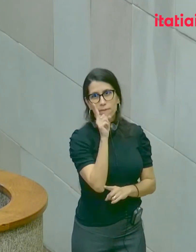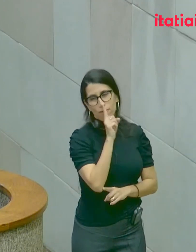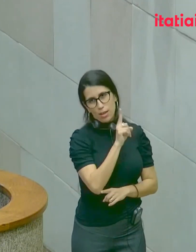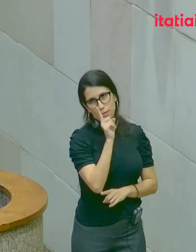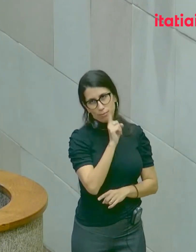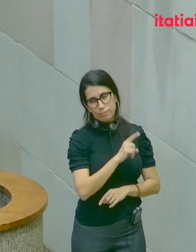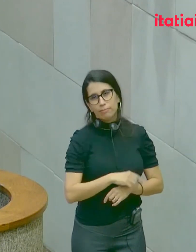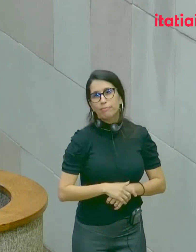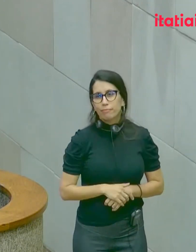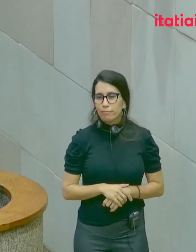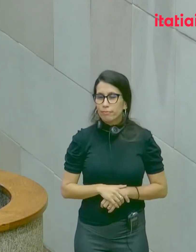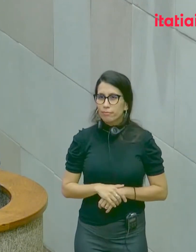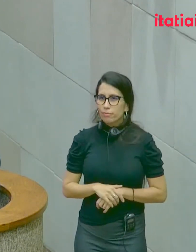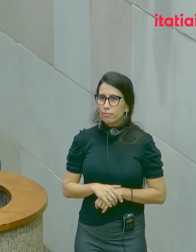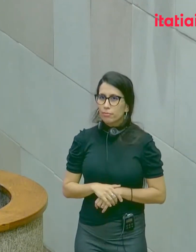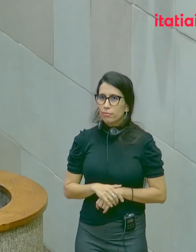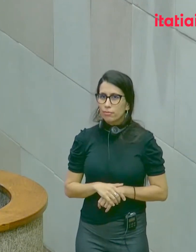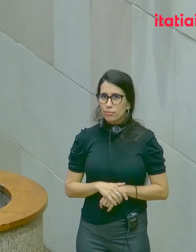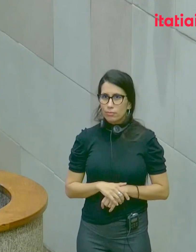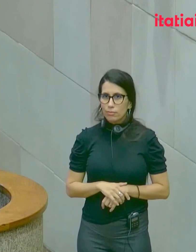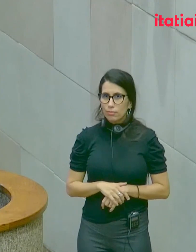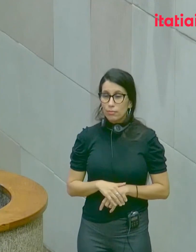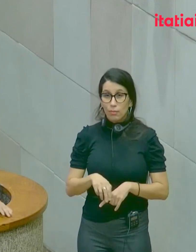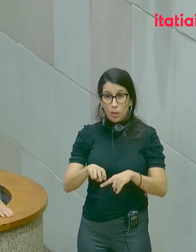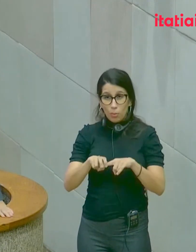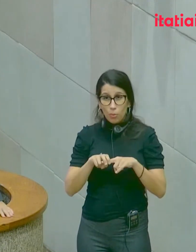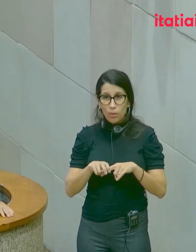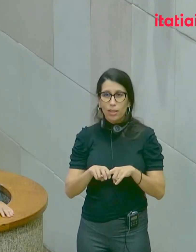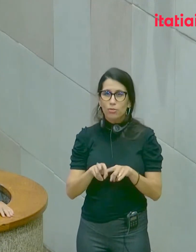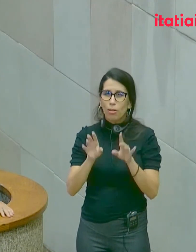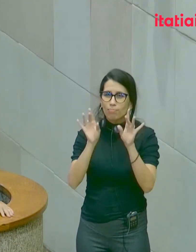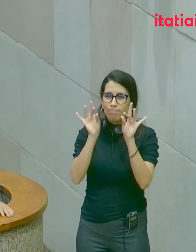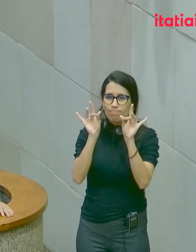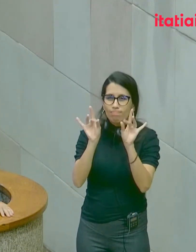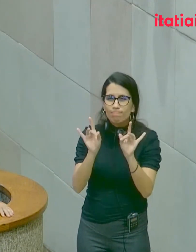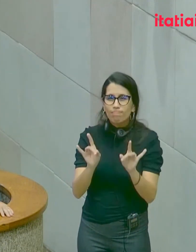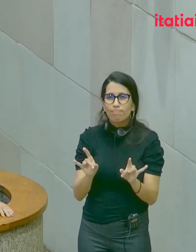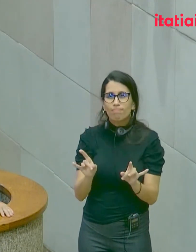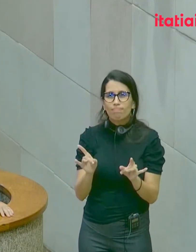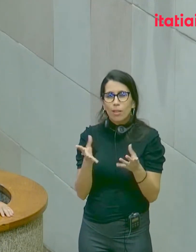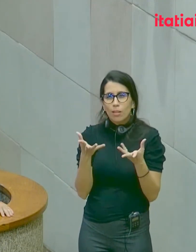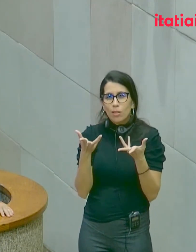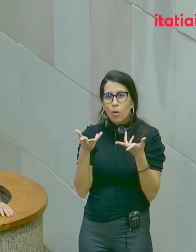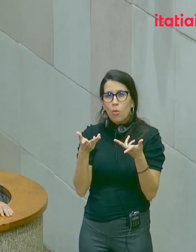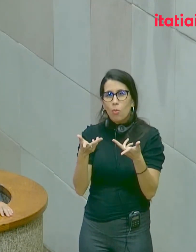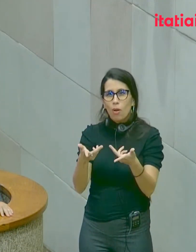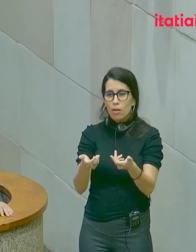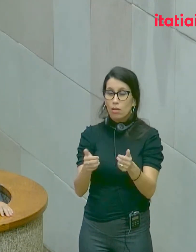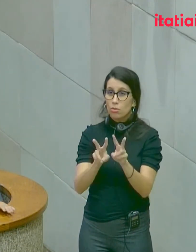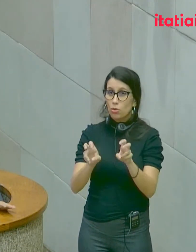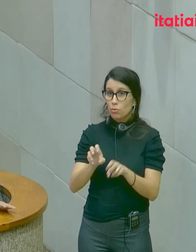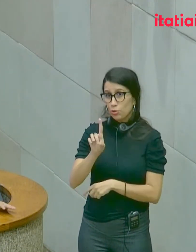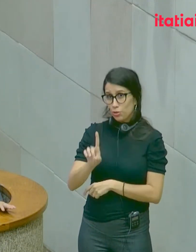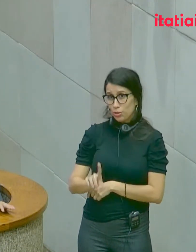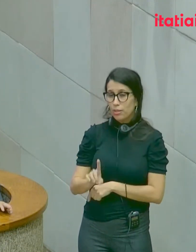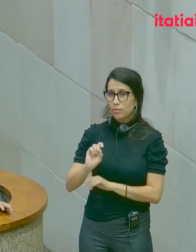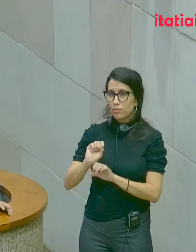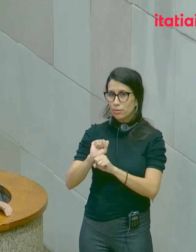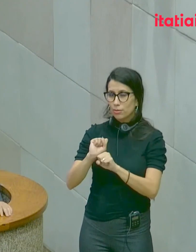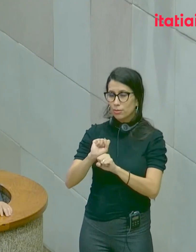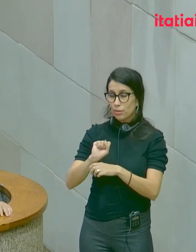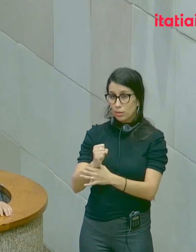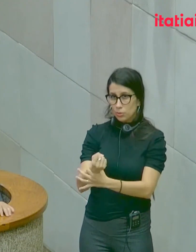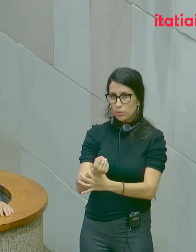E daí a primazia, a essencialidade do direito à segurança. Isso faz com que,